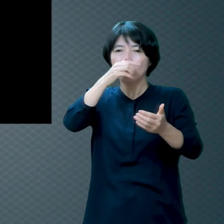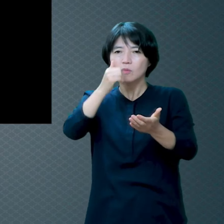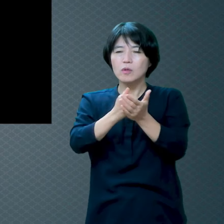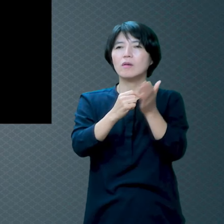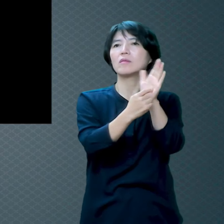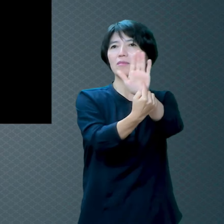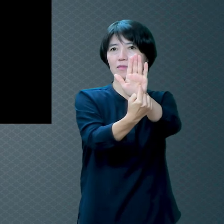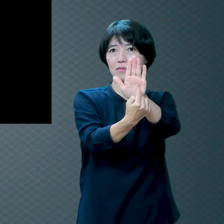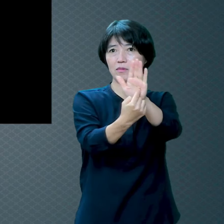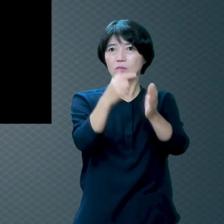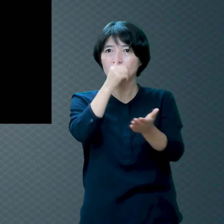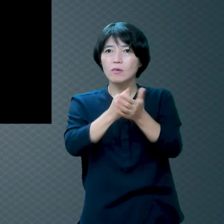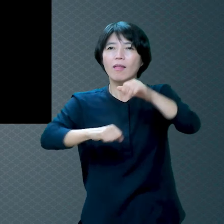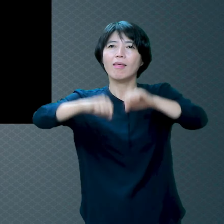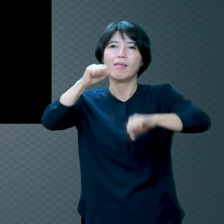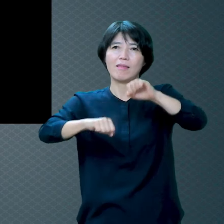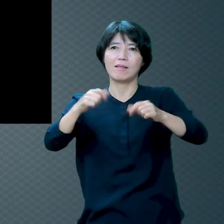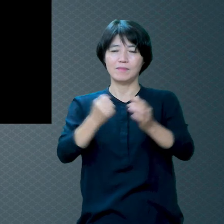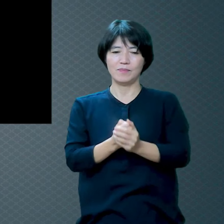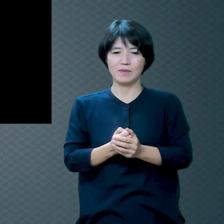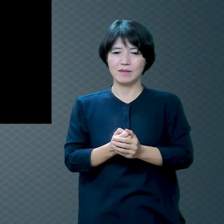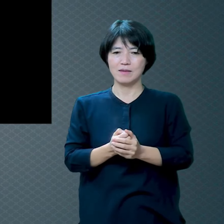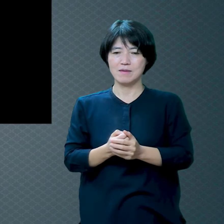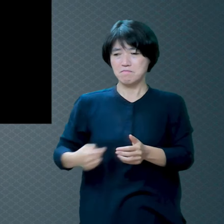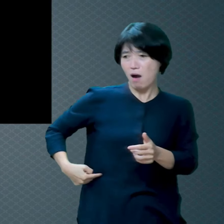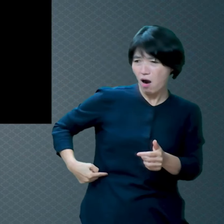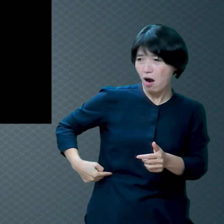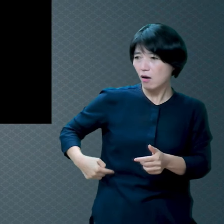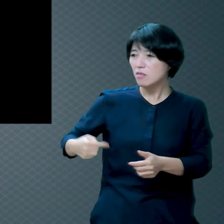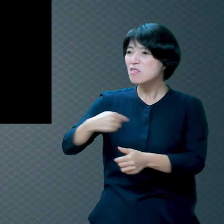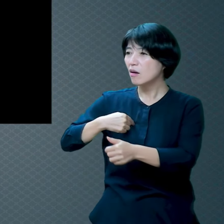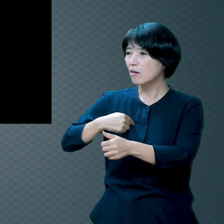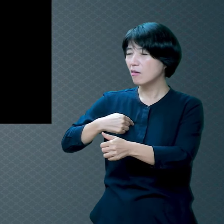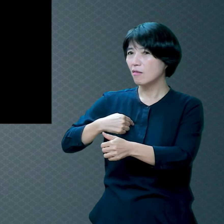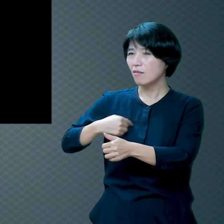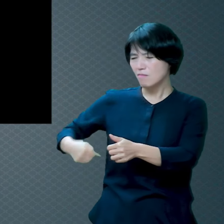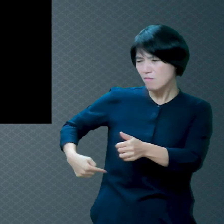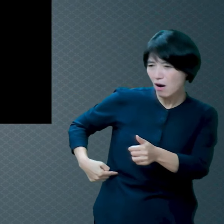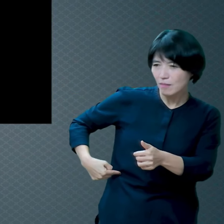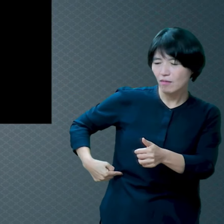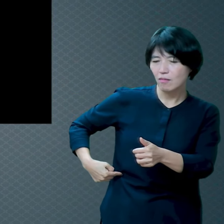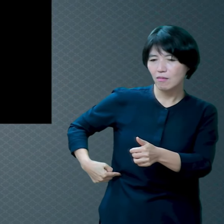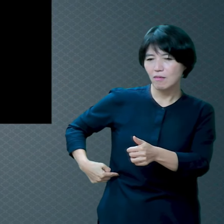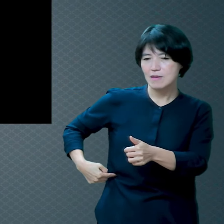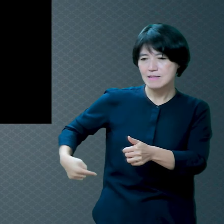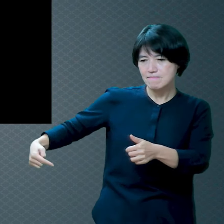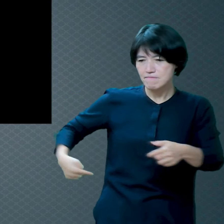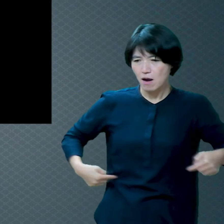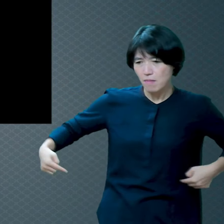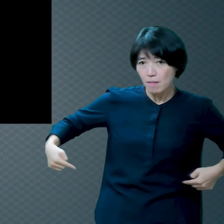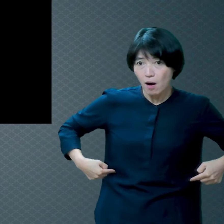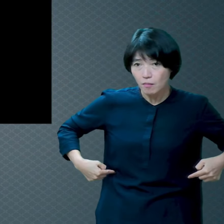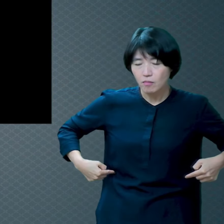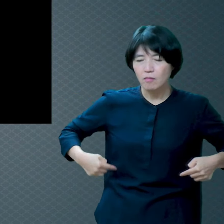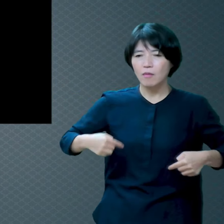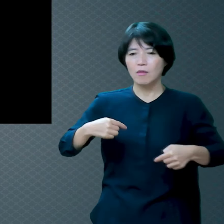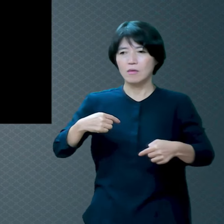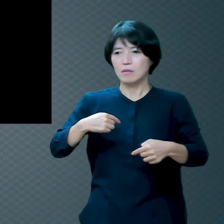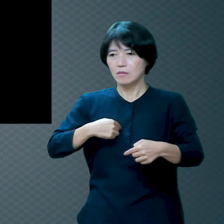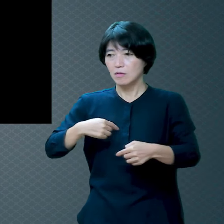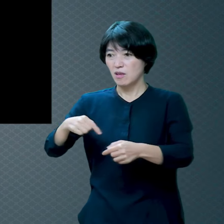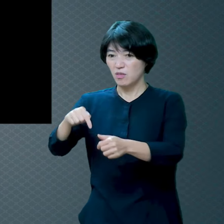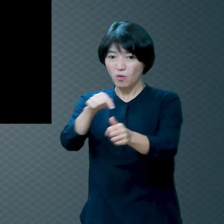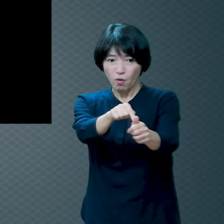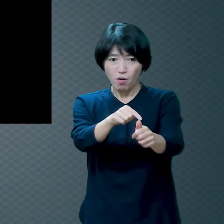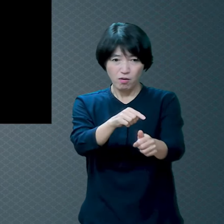튀어나오는 거예요 네가 그랬지 솔직하게 아 죄송합니다 제가 그랬습니다 몇 명이나